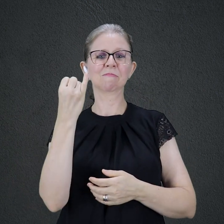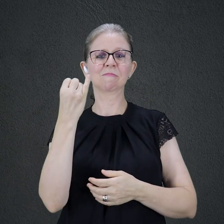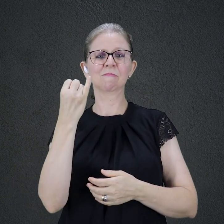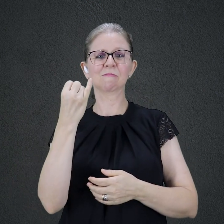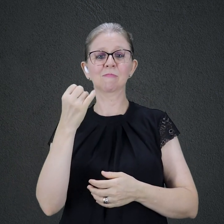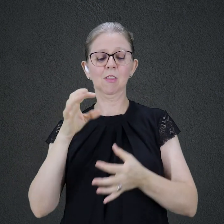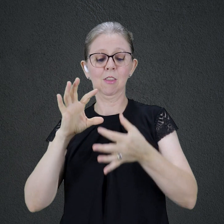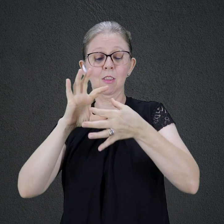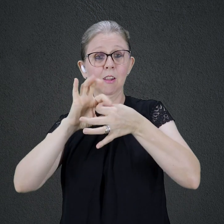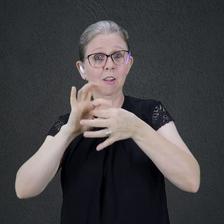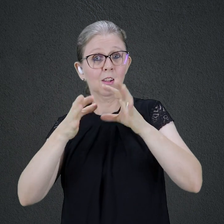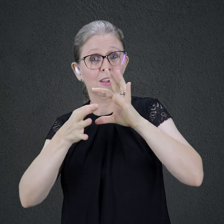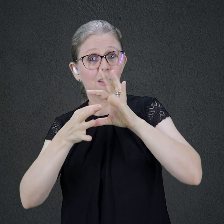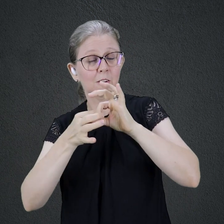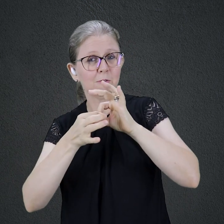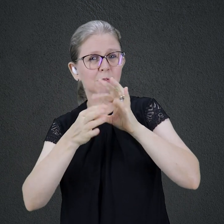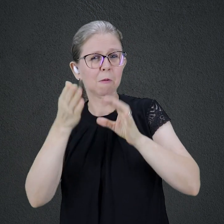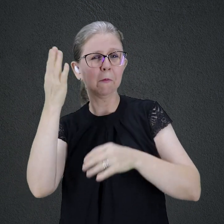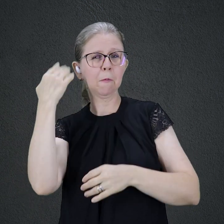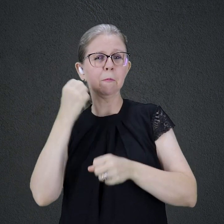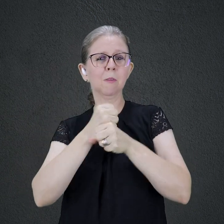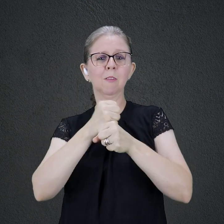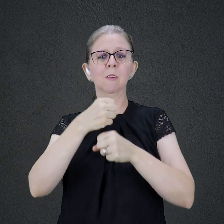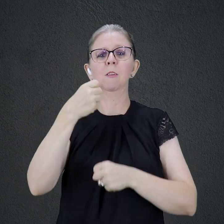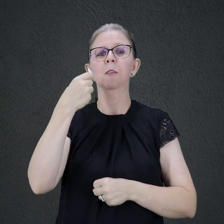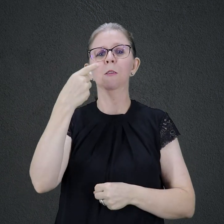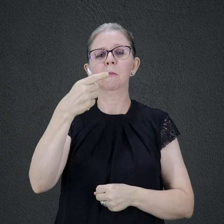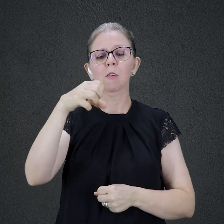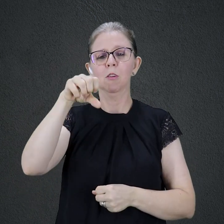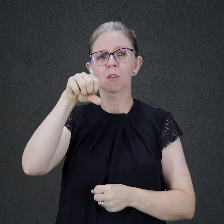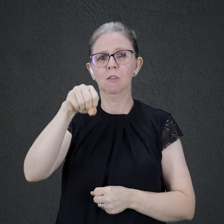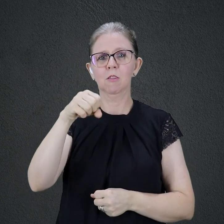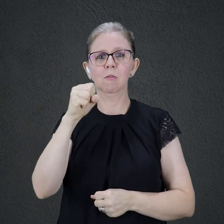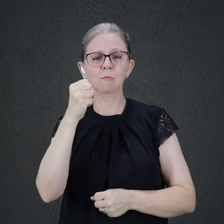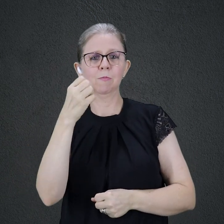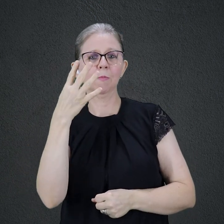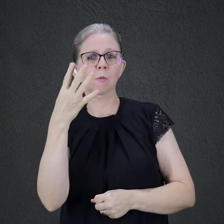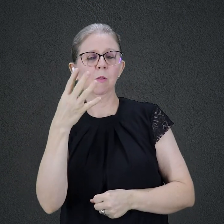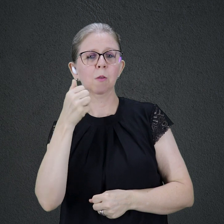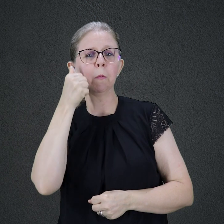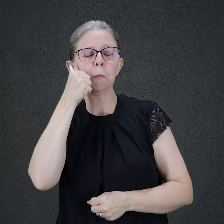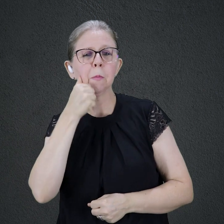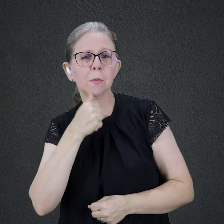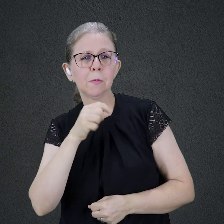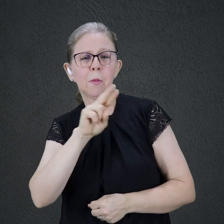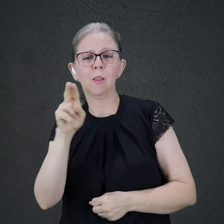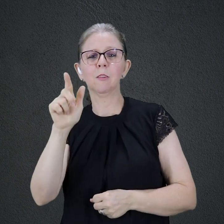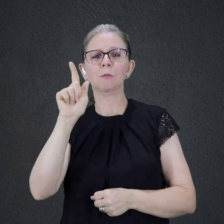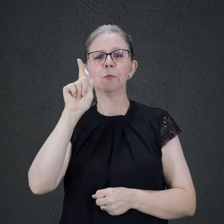em 1984, a maratonista suíça Gabriela Andersen-X fez história